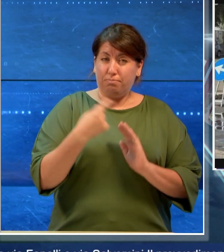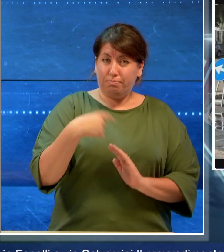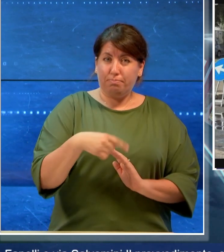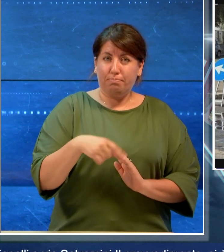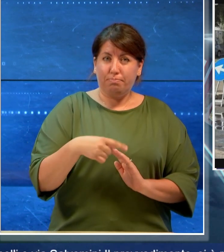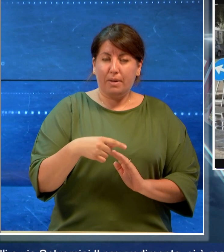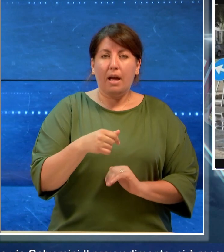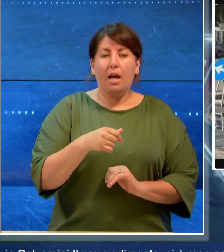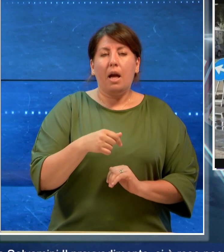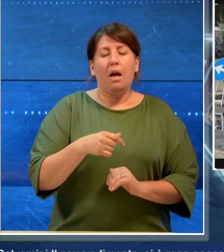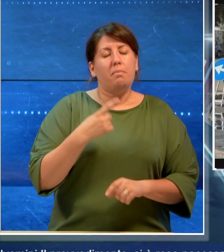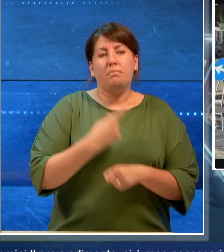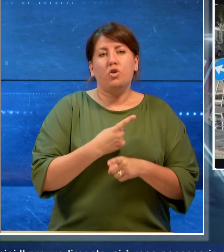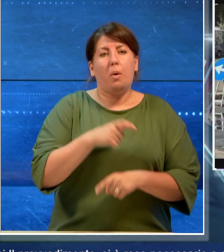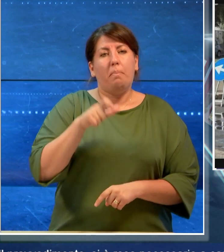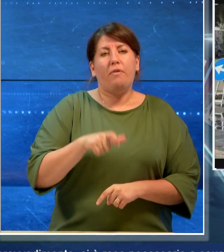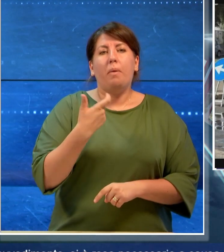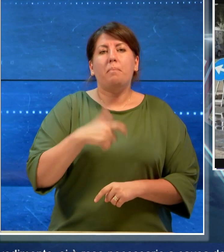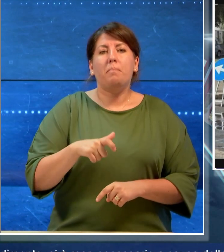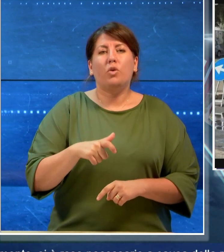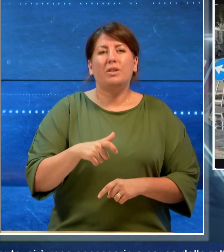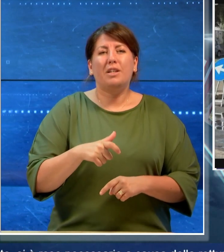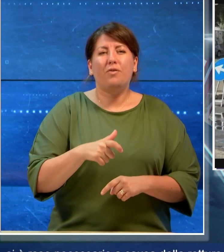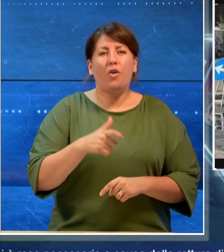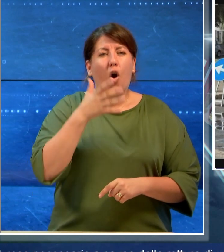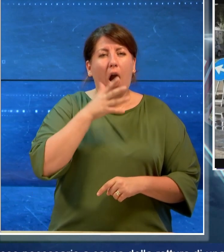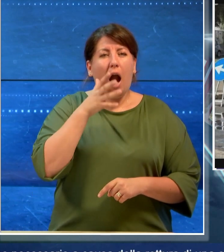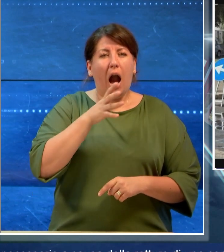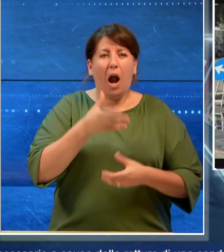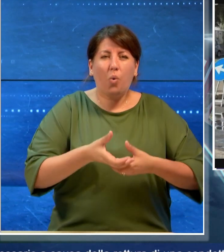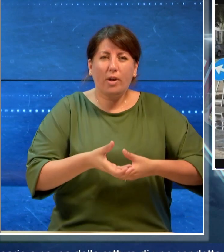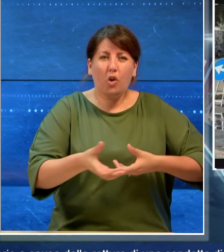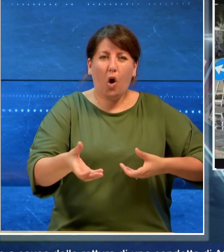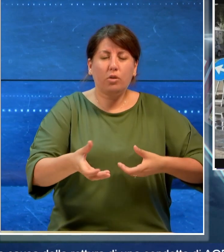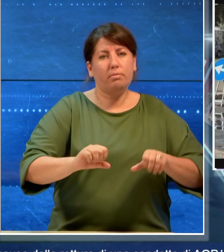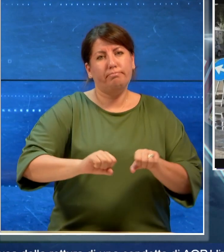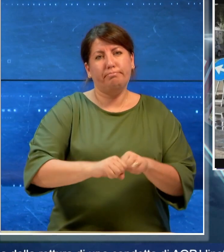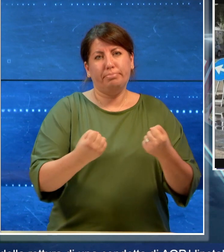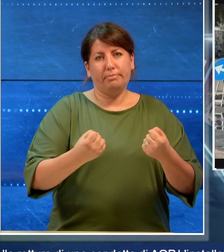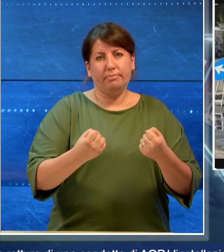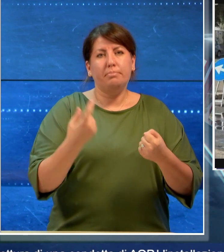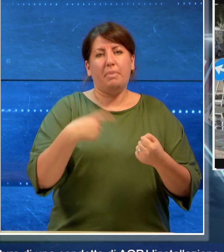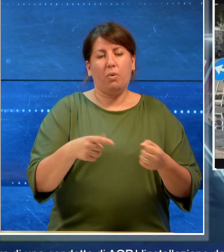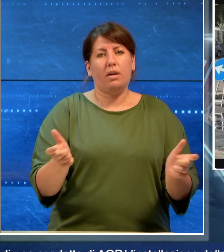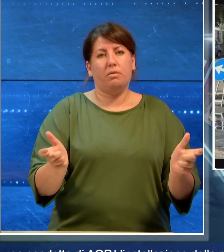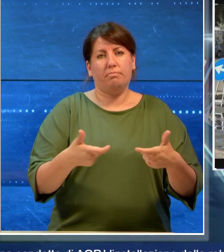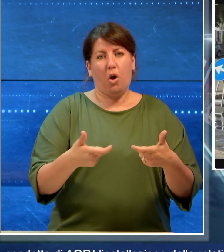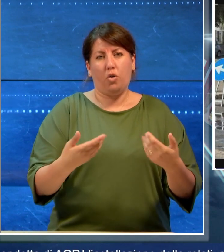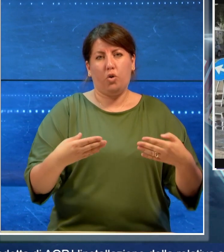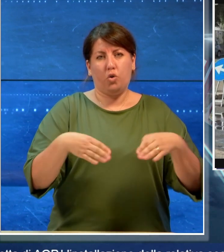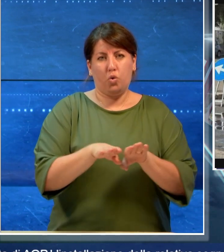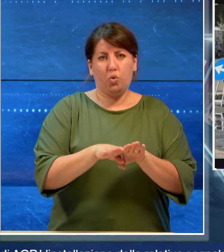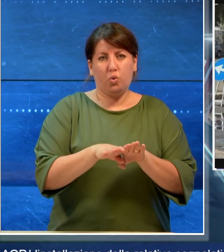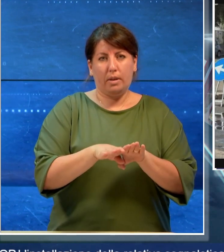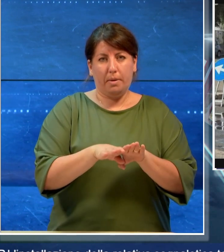a causa della rottura di una condotta di acquedotto pugliese. L'installazione della